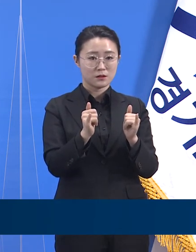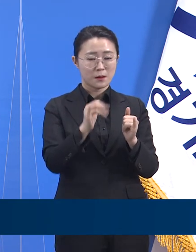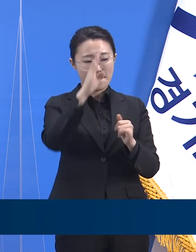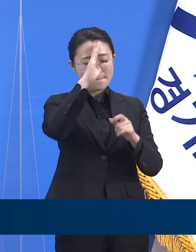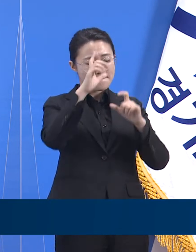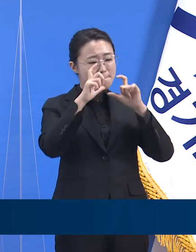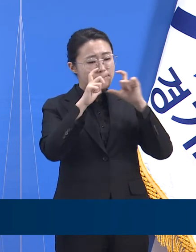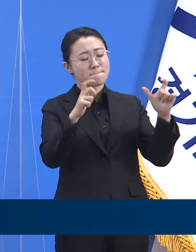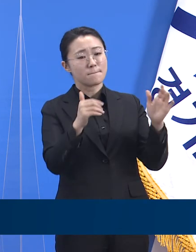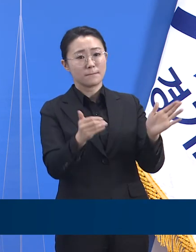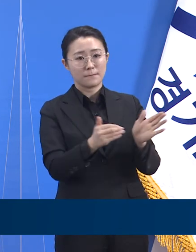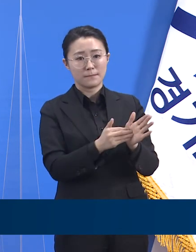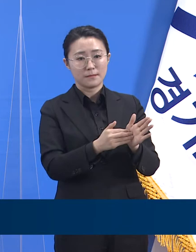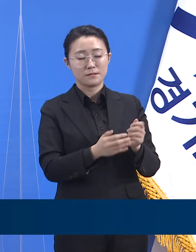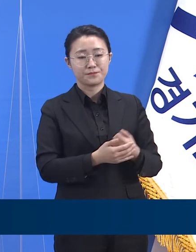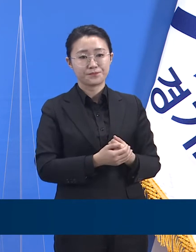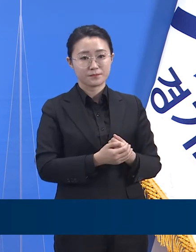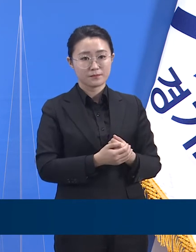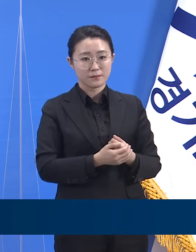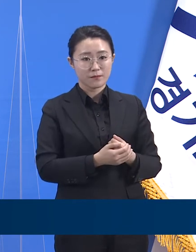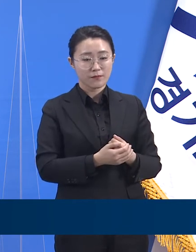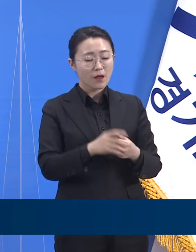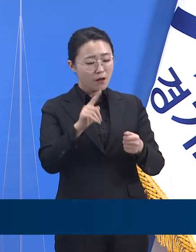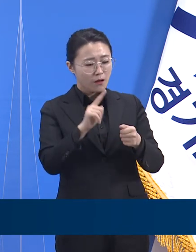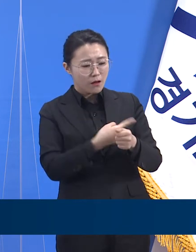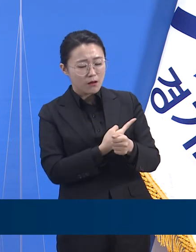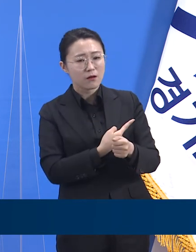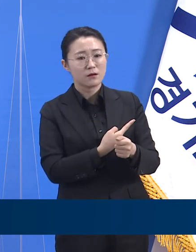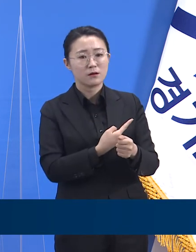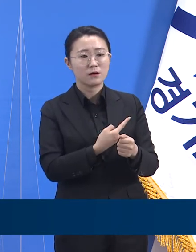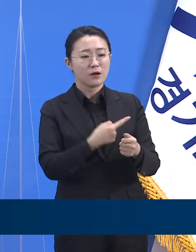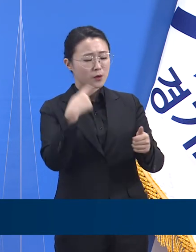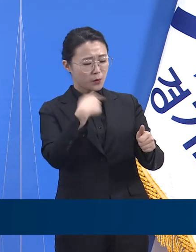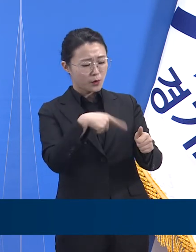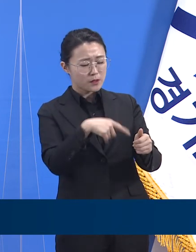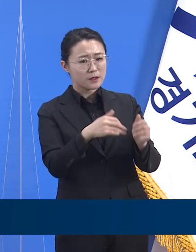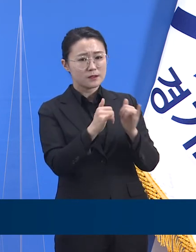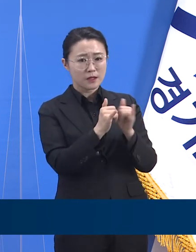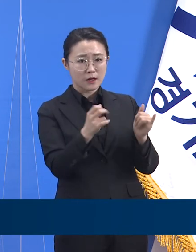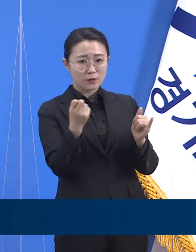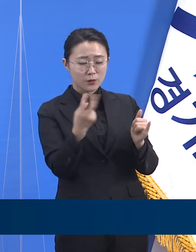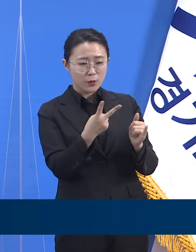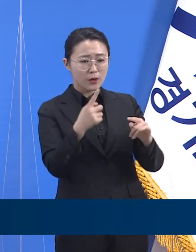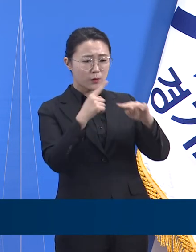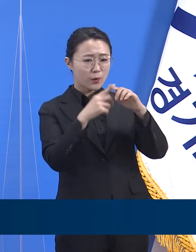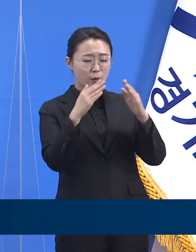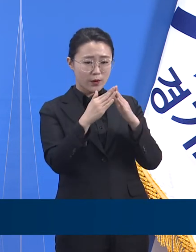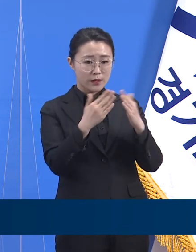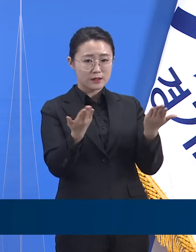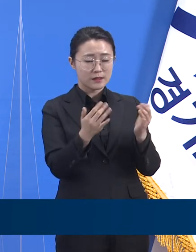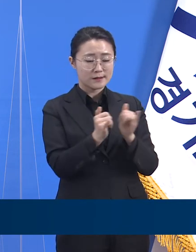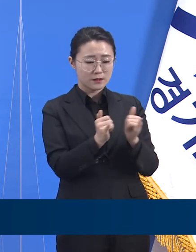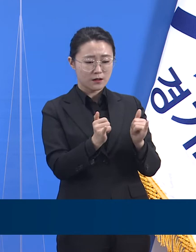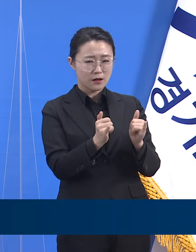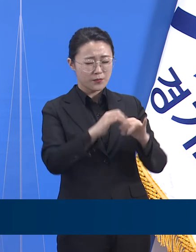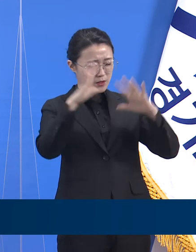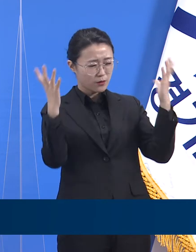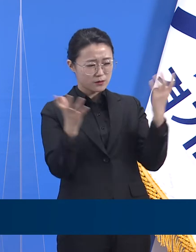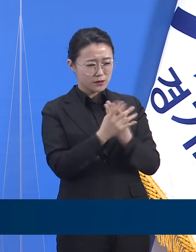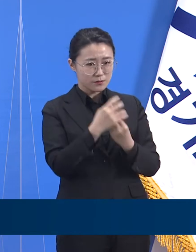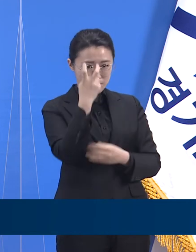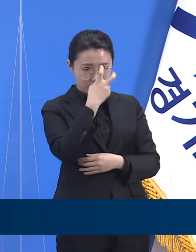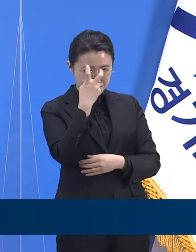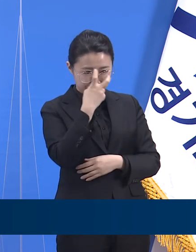받았습니다. 이에 교직원과 교인들을 대상으로 전수검사를 실시하였으며 뒤따른